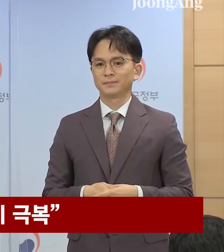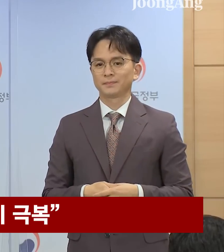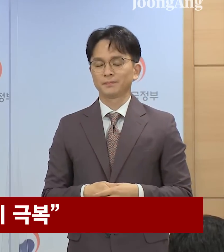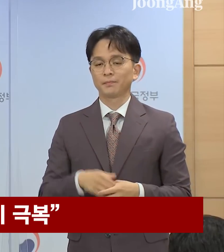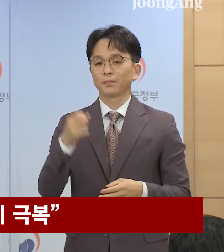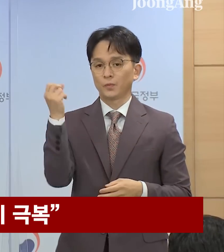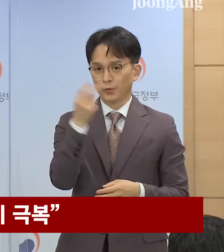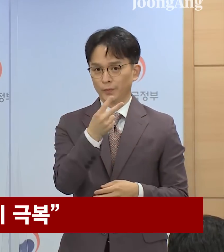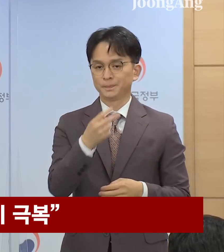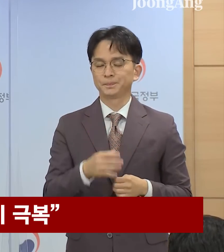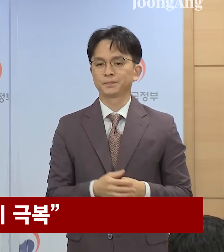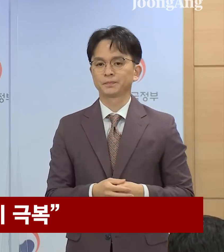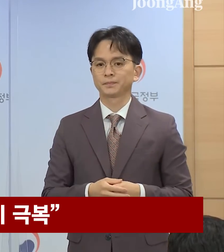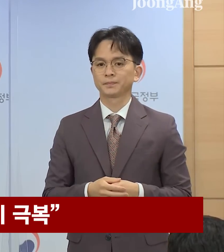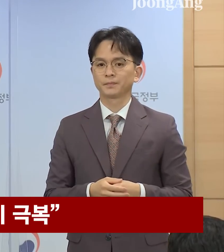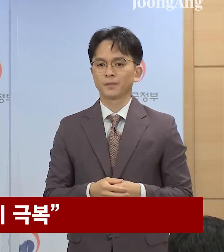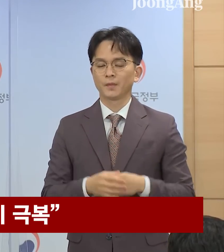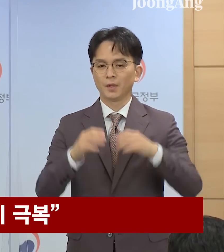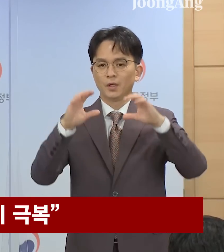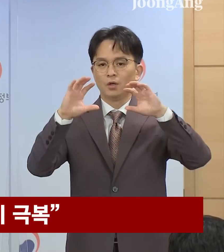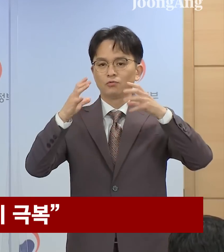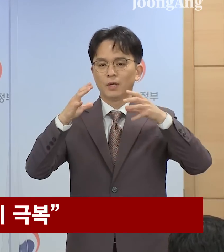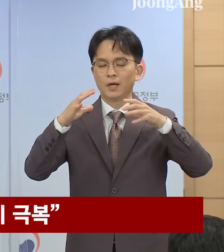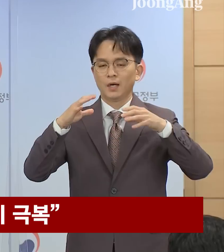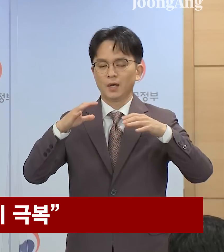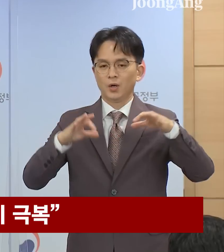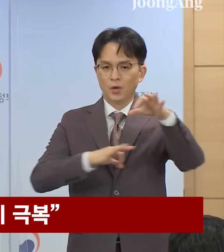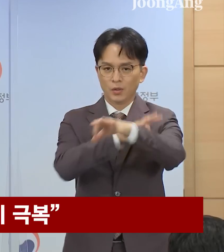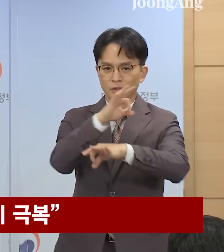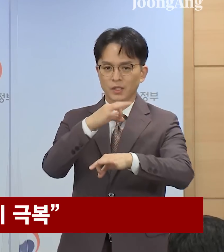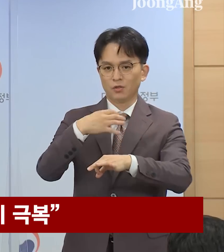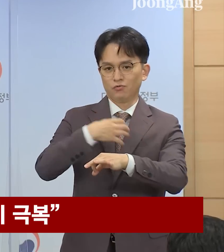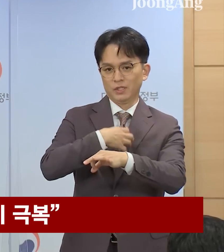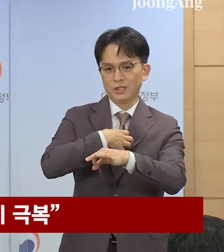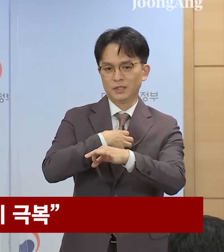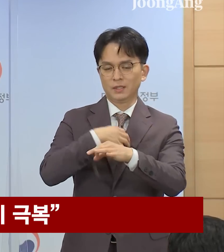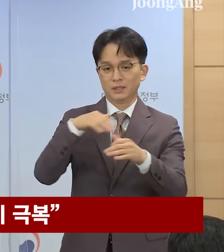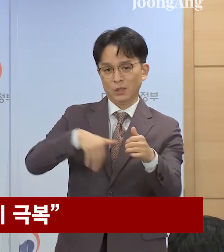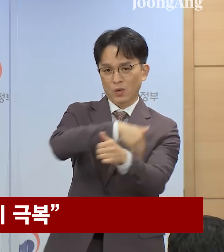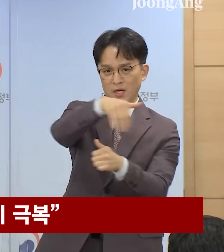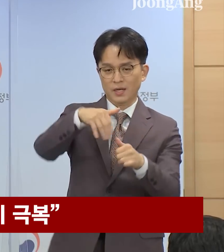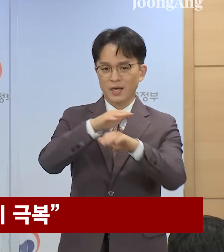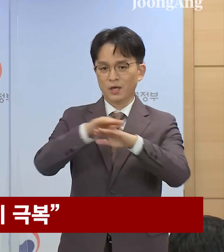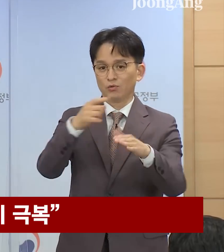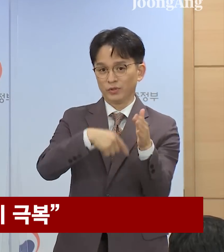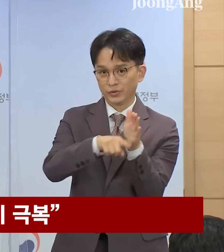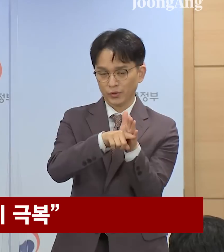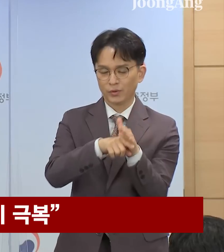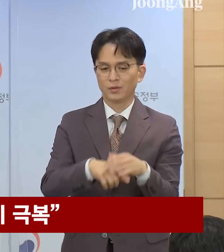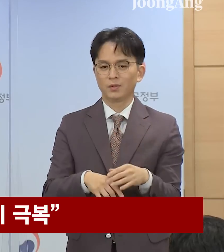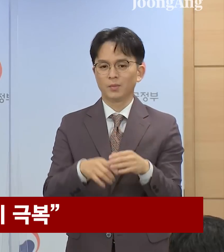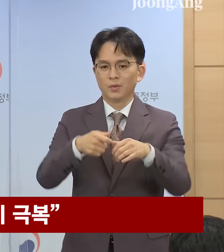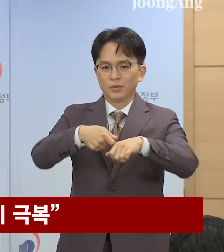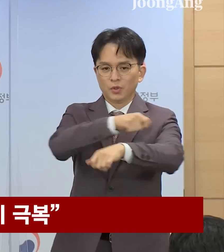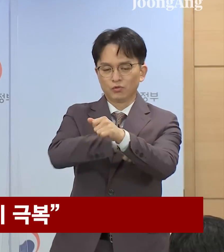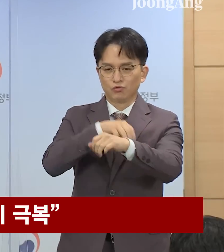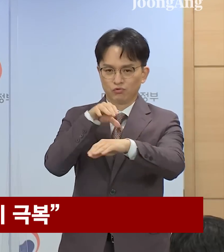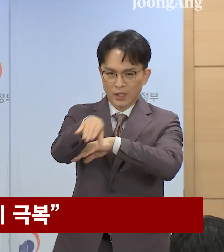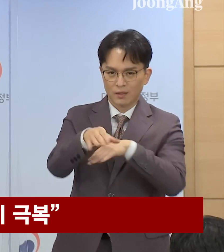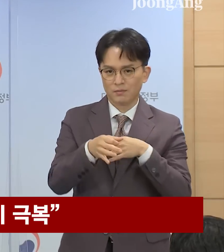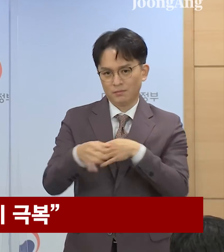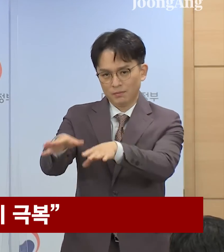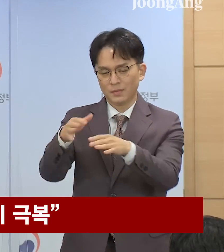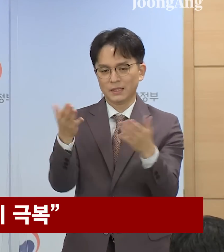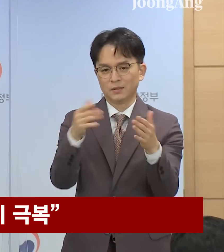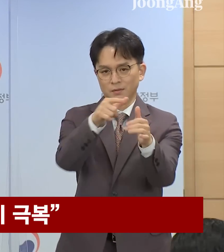이와 함께 범국가적 경제위기 극복이 절실한 상황인 점을 충분히 고려하여 적극적인 기술 투자와 고용 창출로